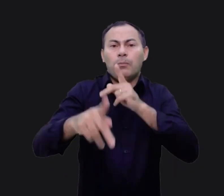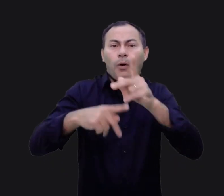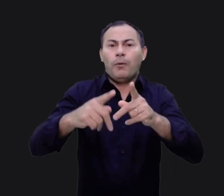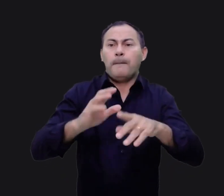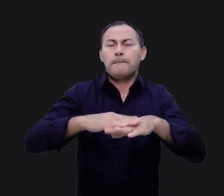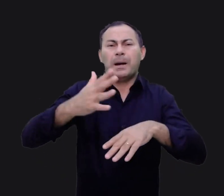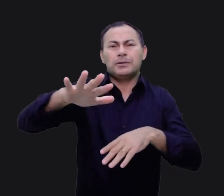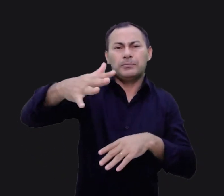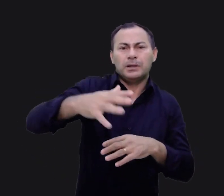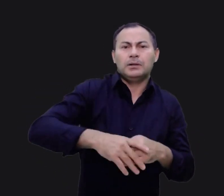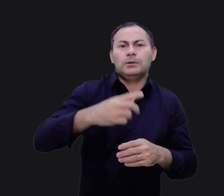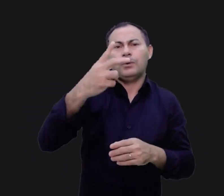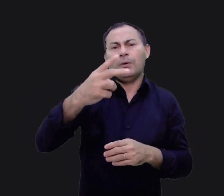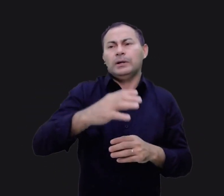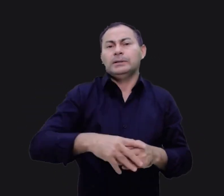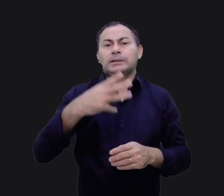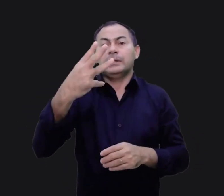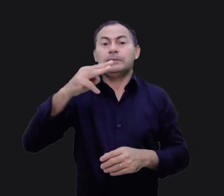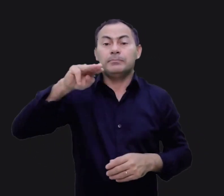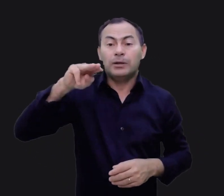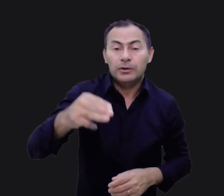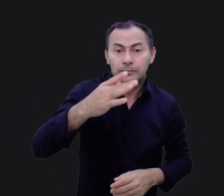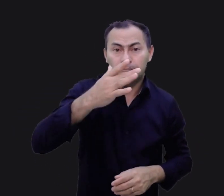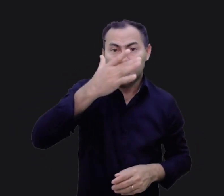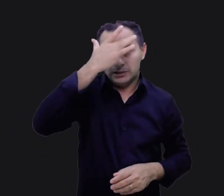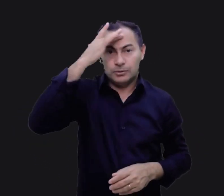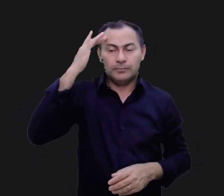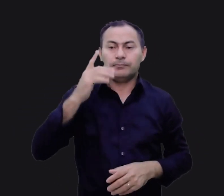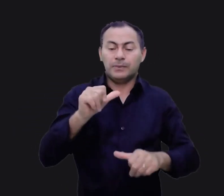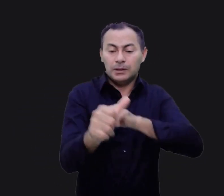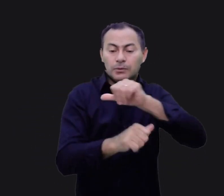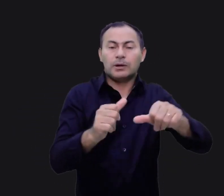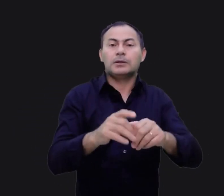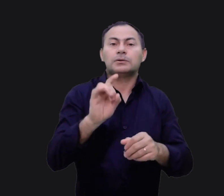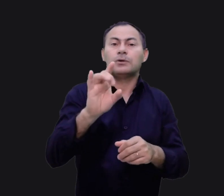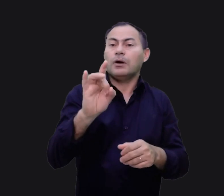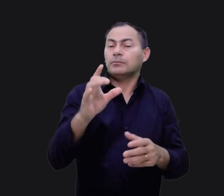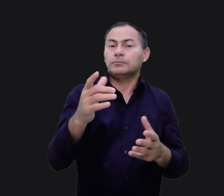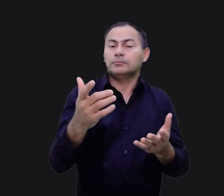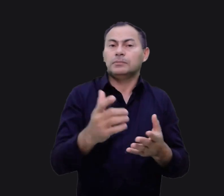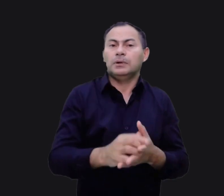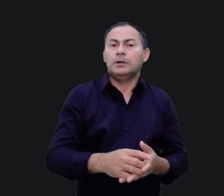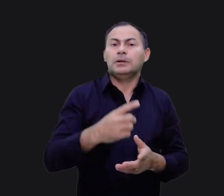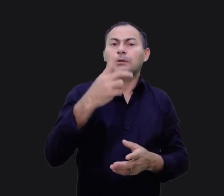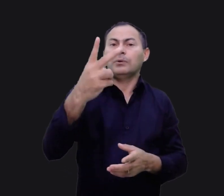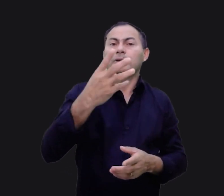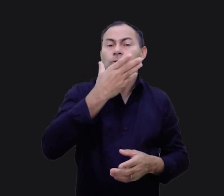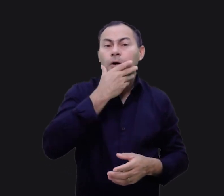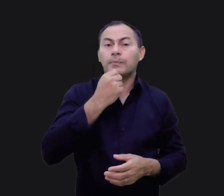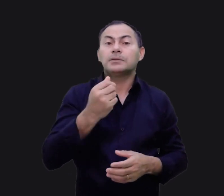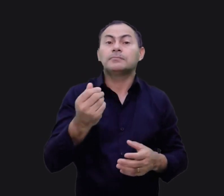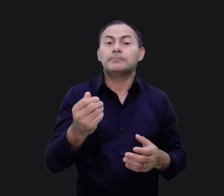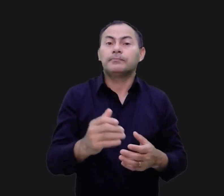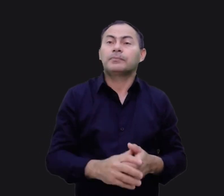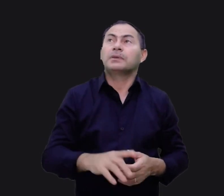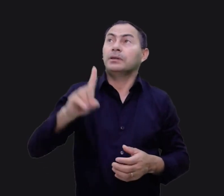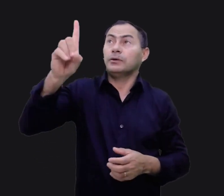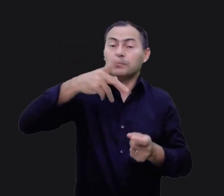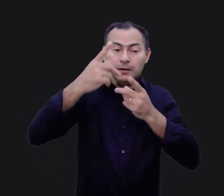povo de mais ou menos dois ou três milhões de pessoas, Ele troca por apenas dois homens. Ele diz,